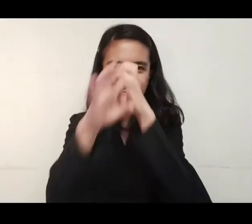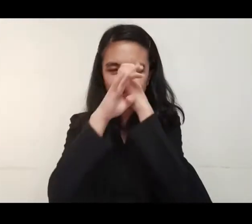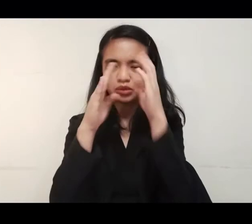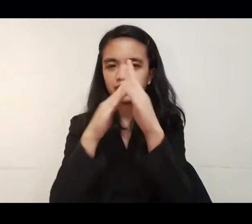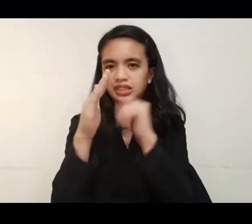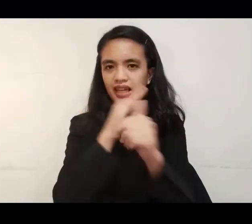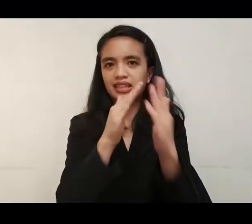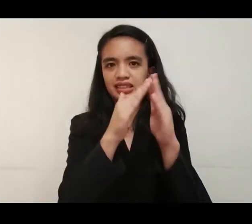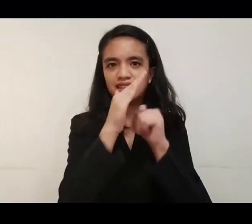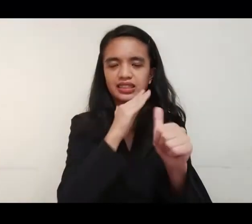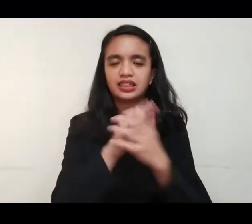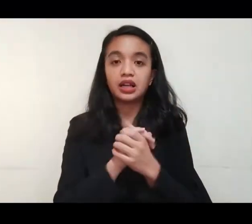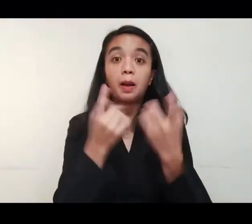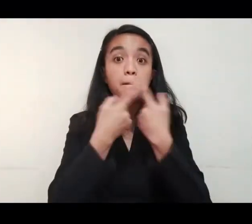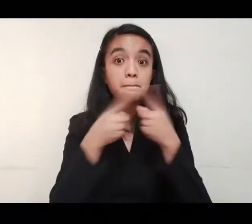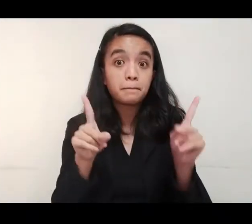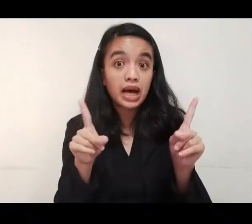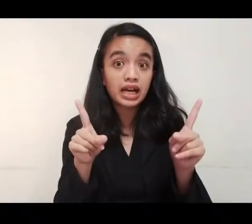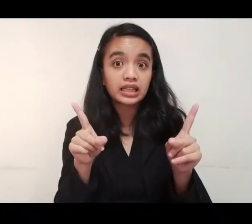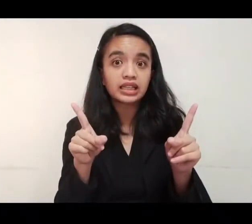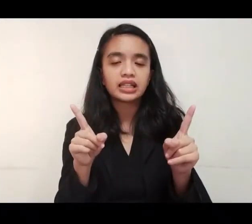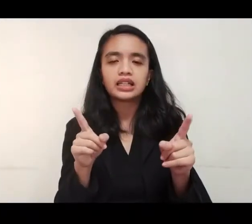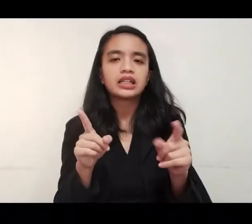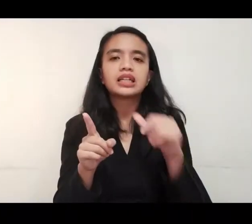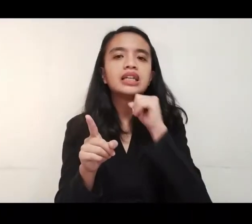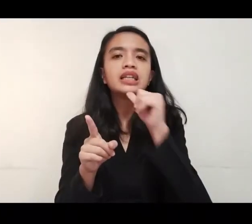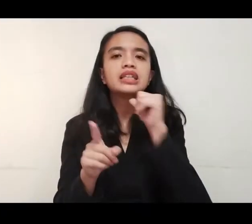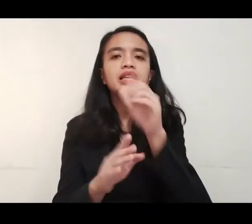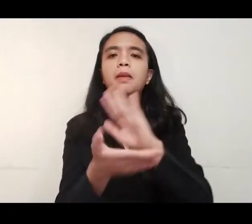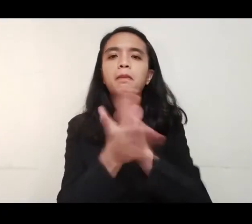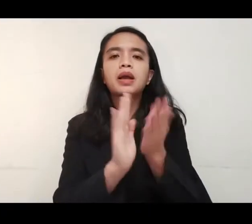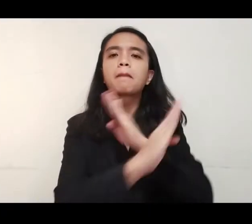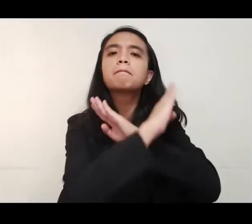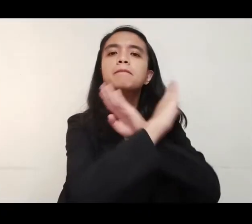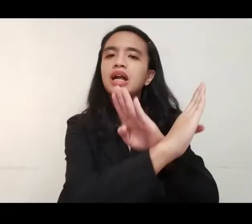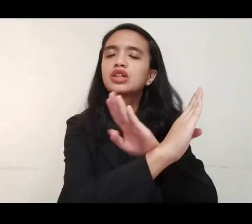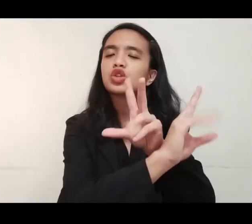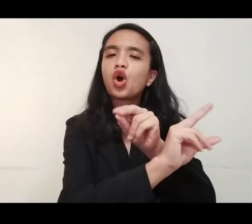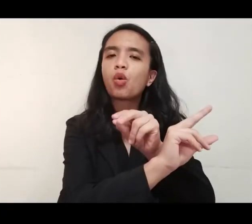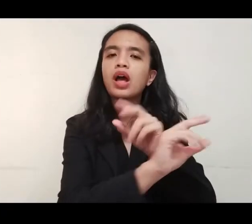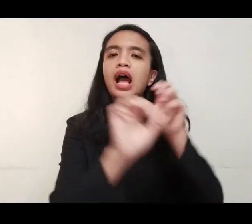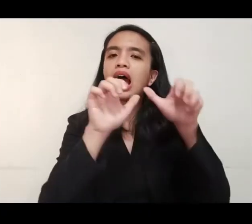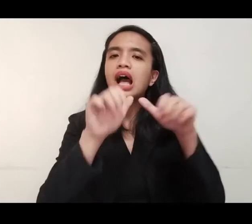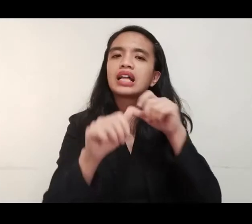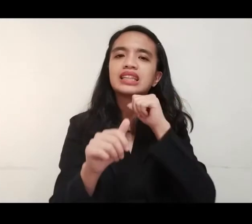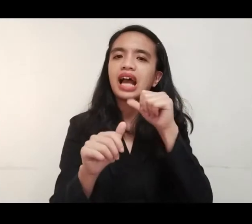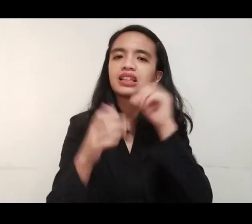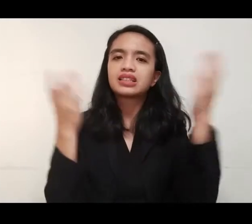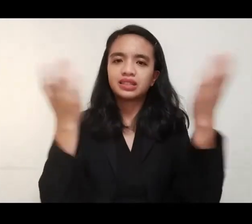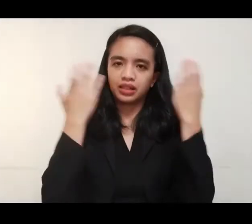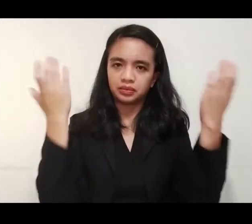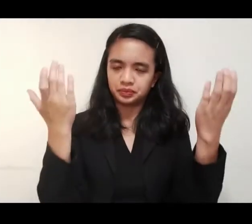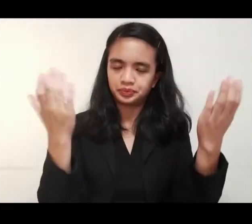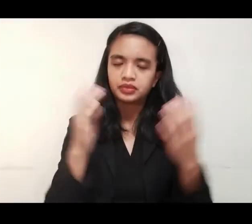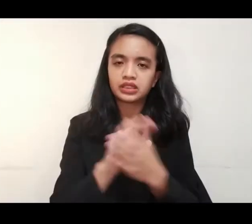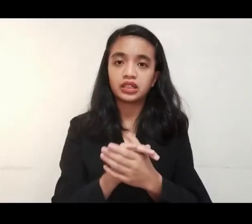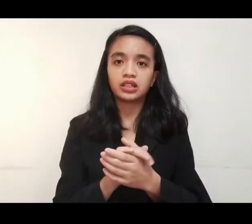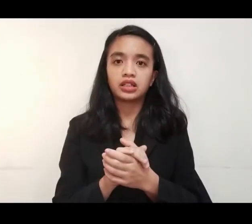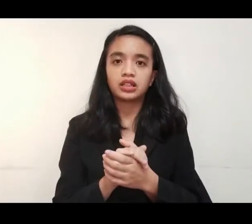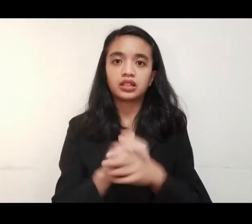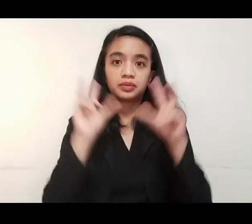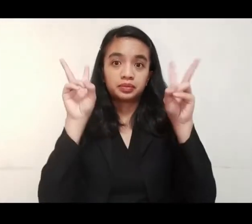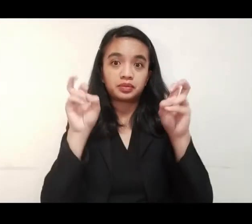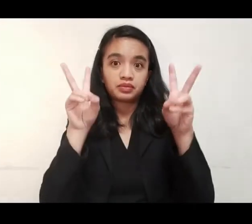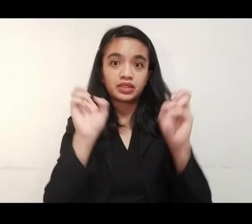hindi natuloy dahil sa enhanced community quarantine pero hindi ito naging hadlang para maging makabuluhan ang pagdiriwang